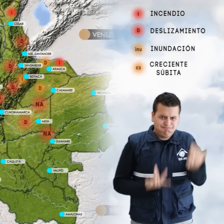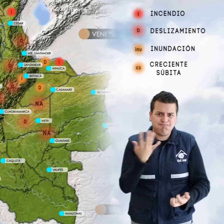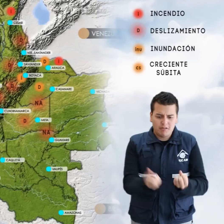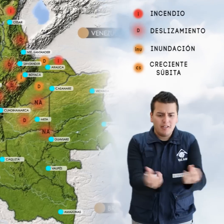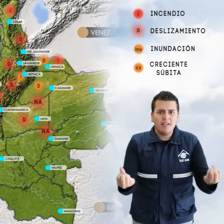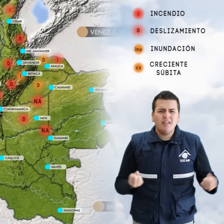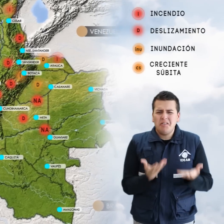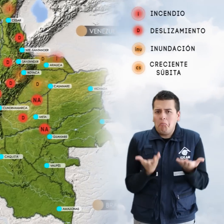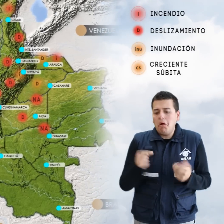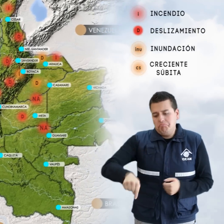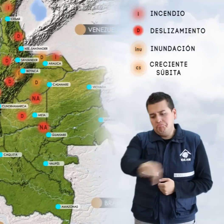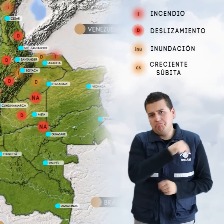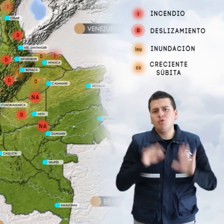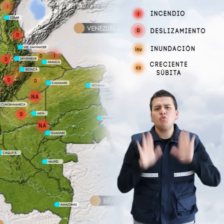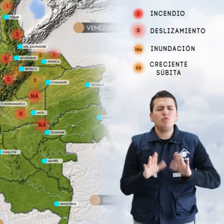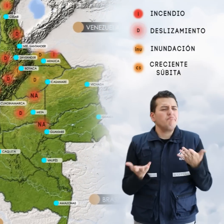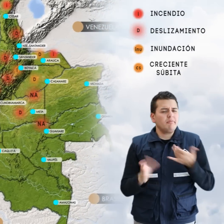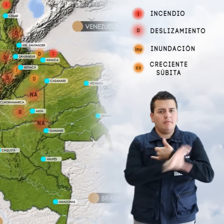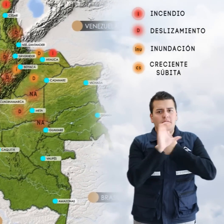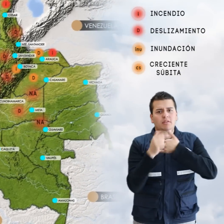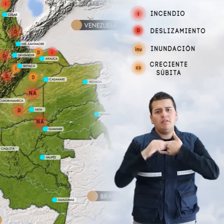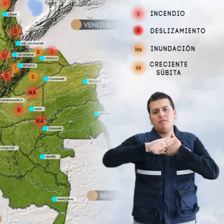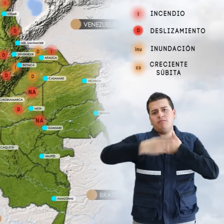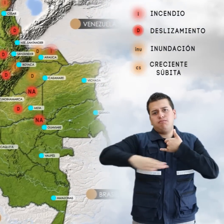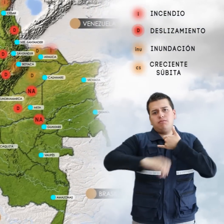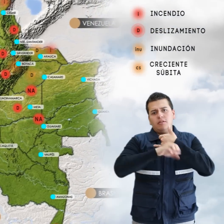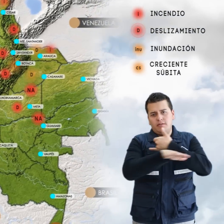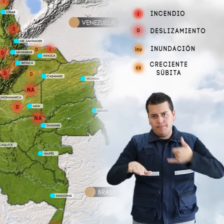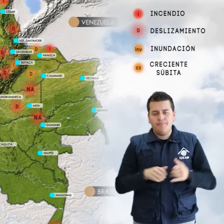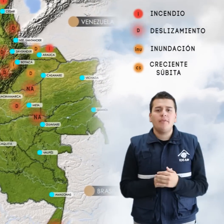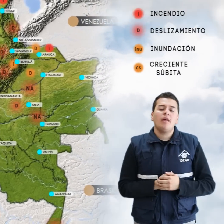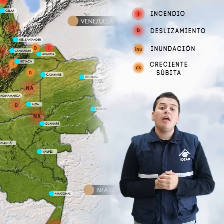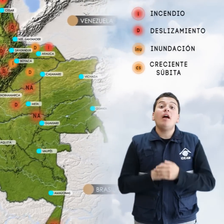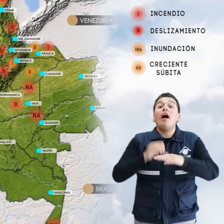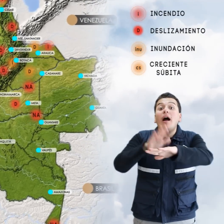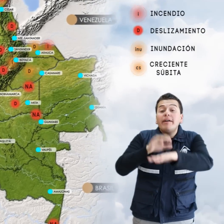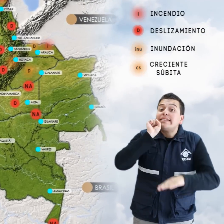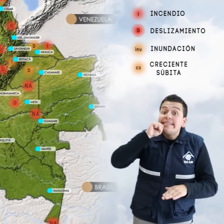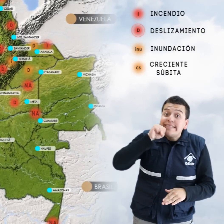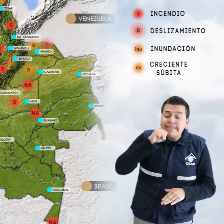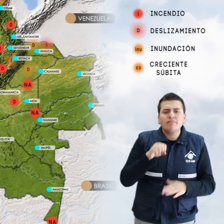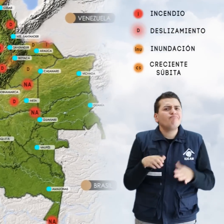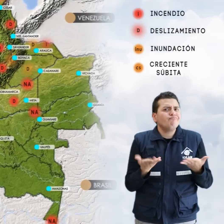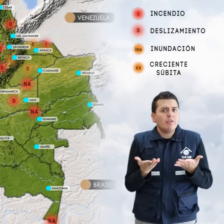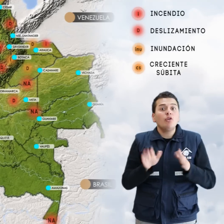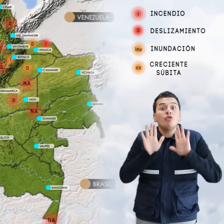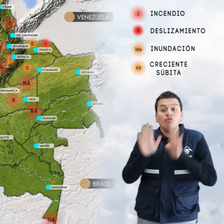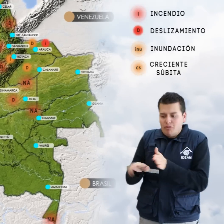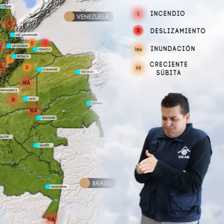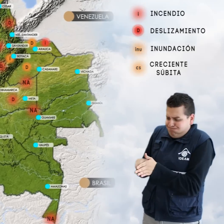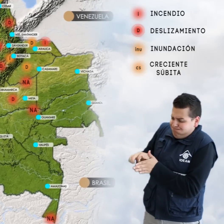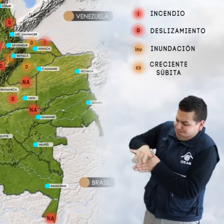vegetal en algunos sectores de las regiones Caribe, Andina y Orinoquía. Y alerta naranja por incremento en los